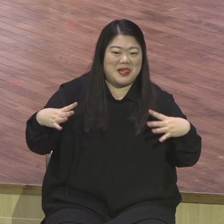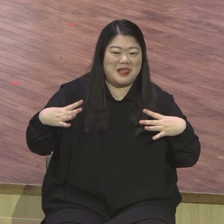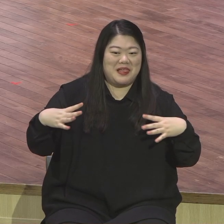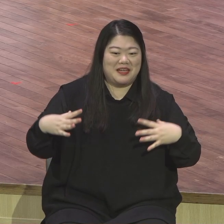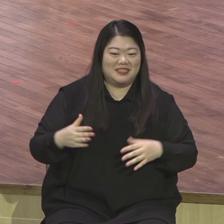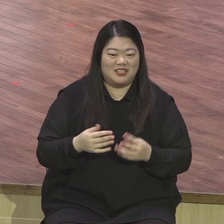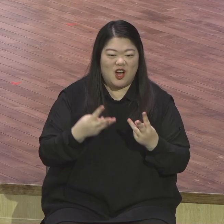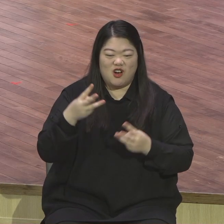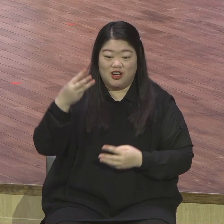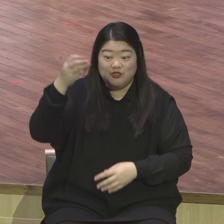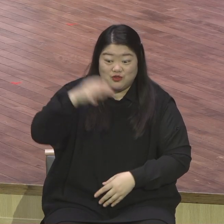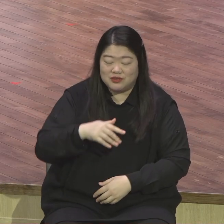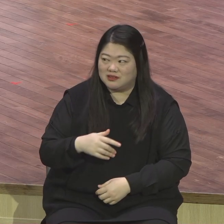설교할 때도 막 하더라고